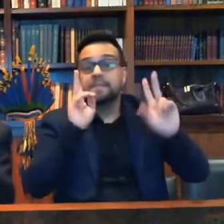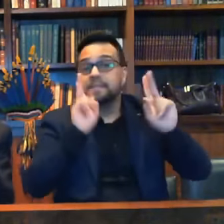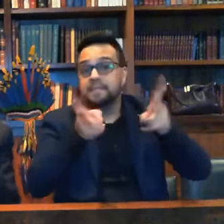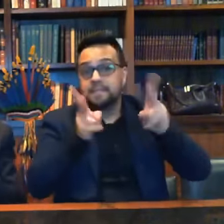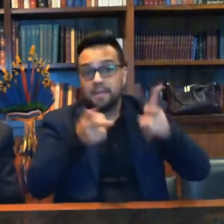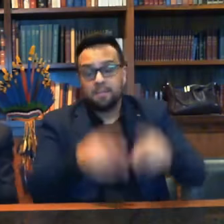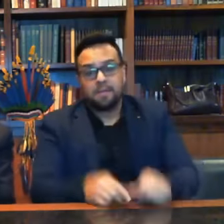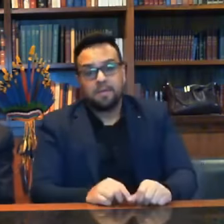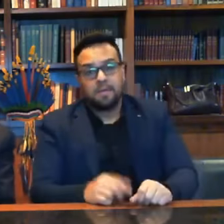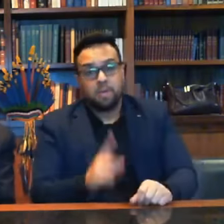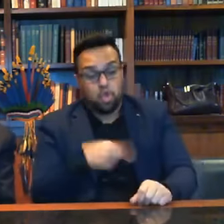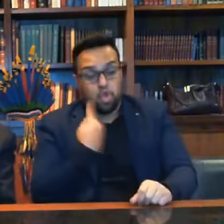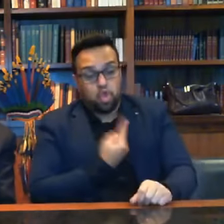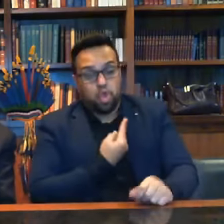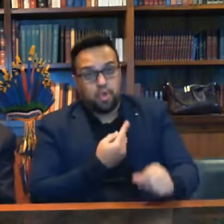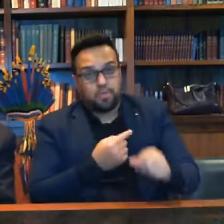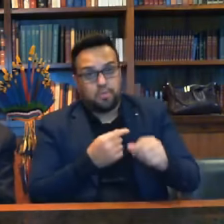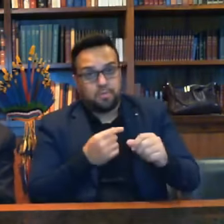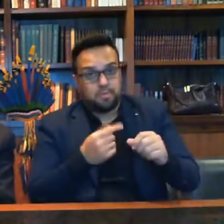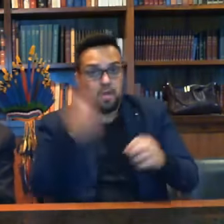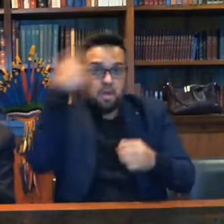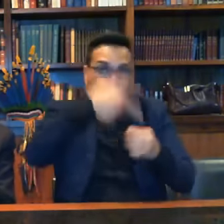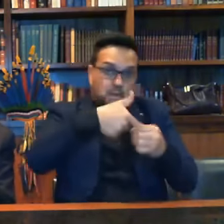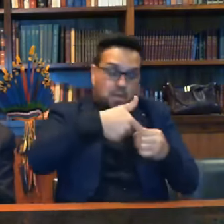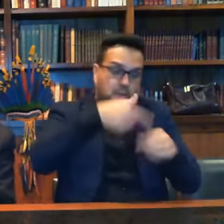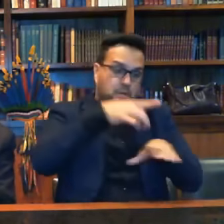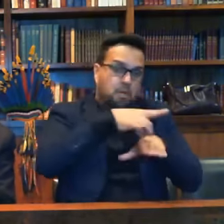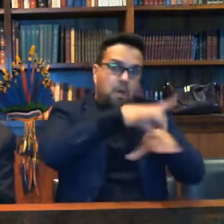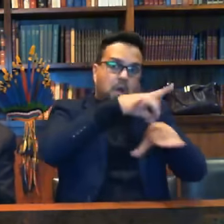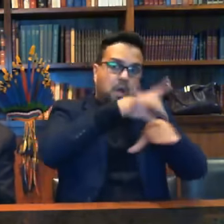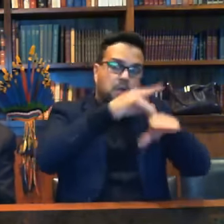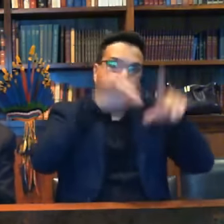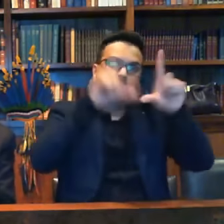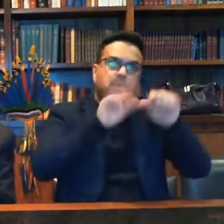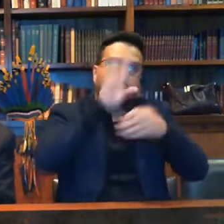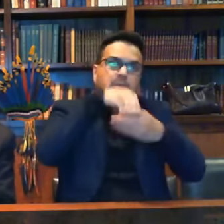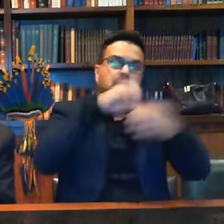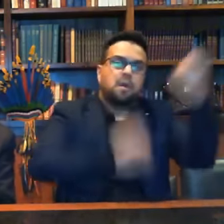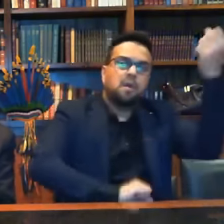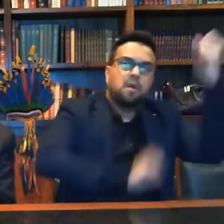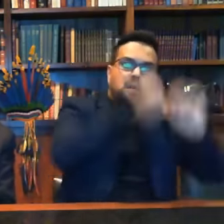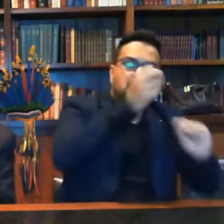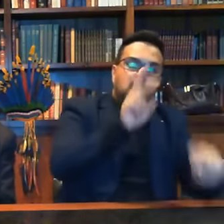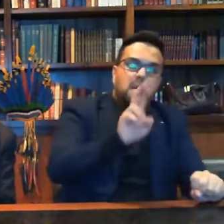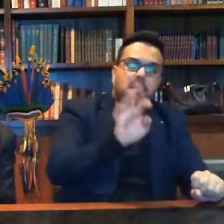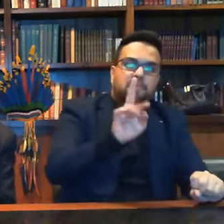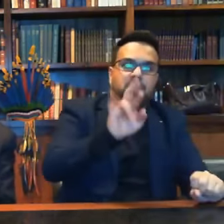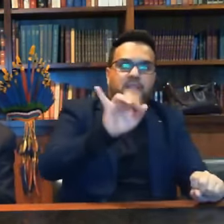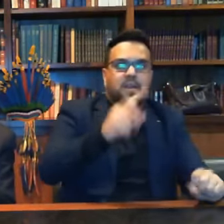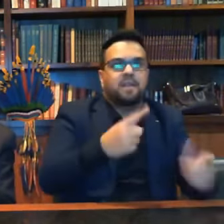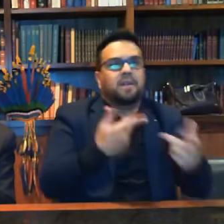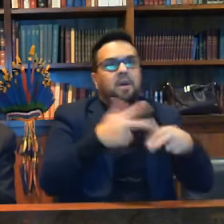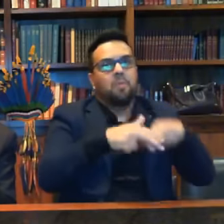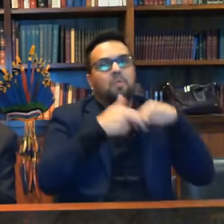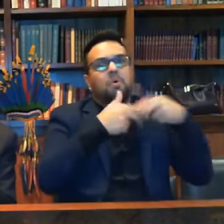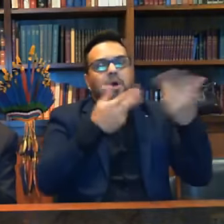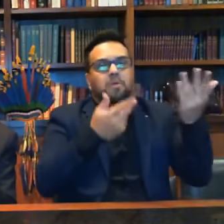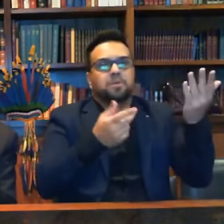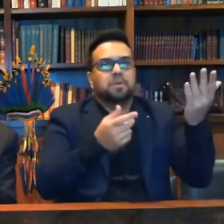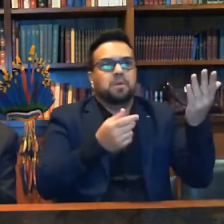que nós diminuímos o preço do combustível, a refinaria, por uma super safra,